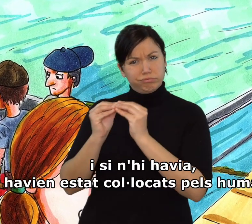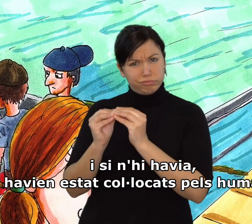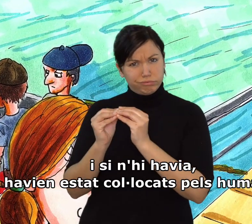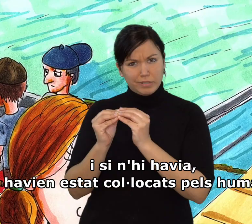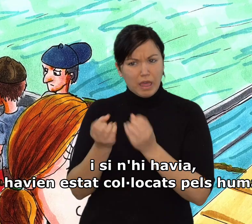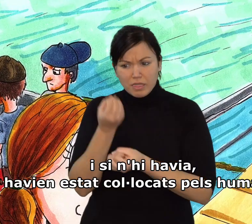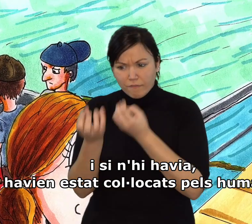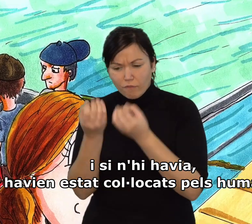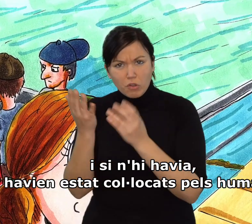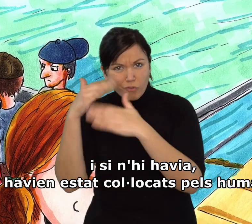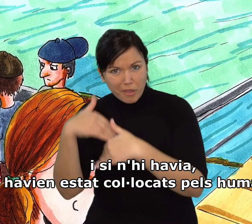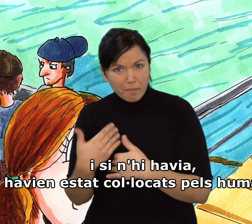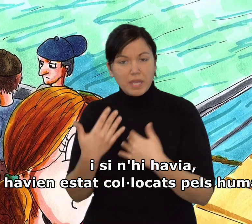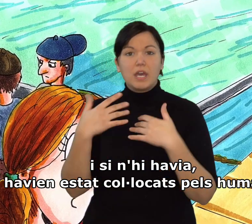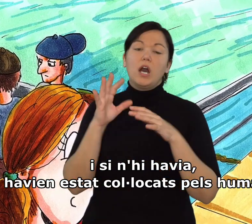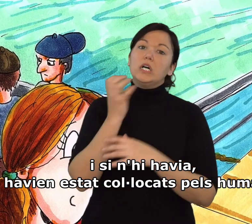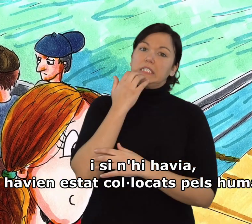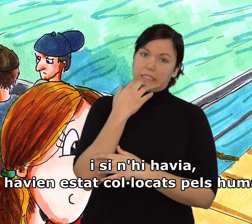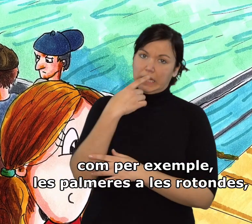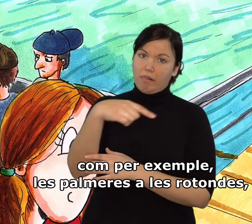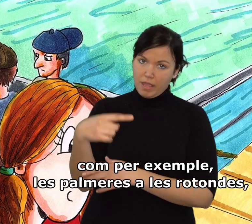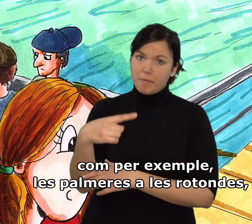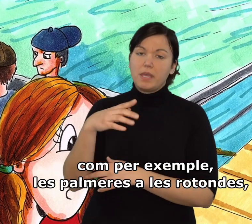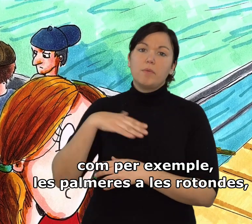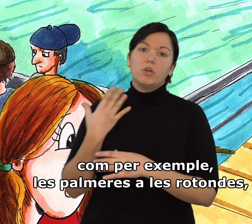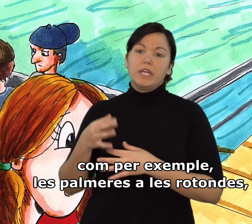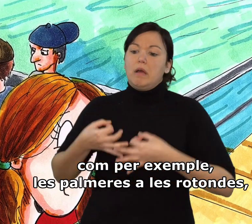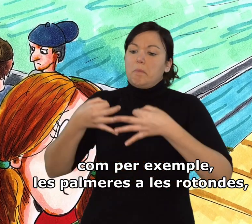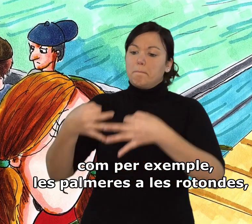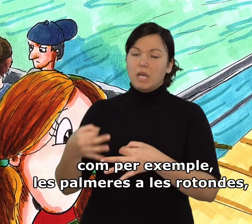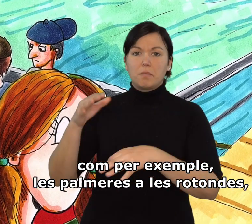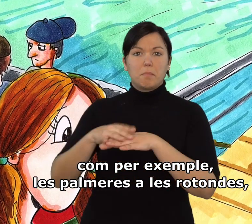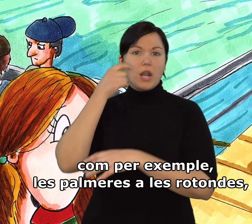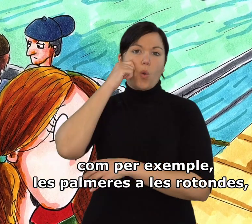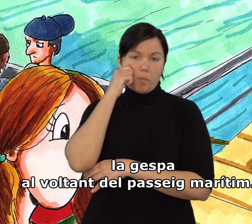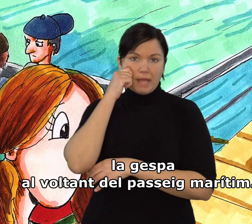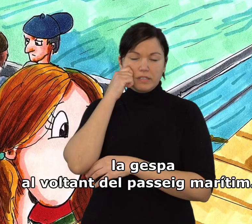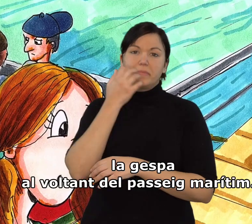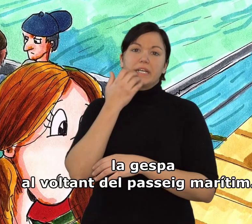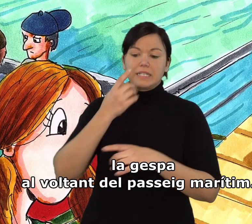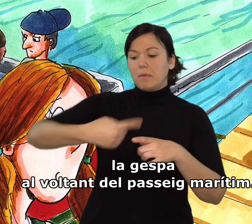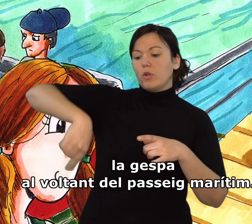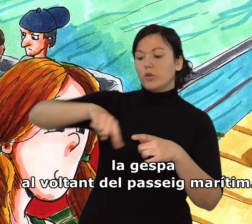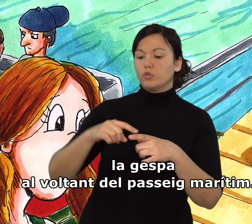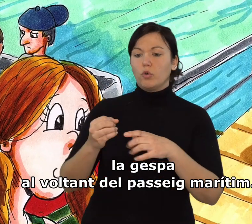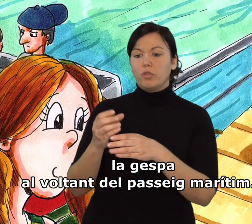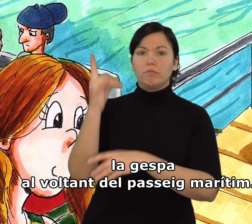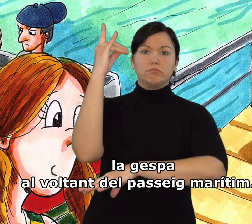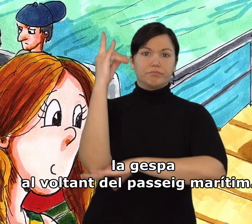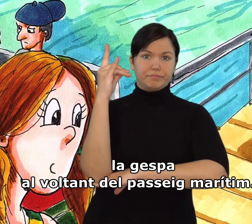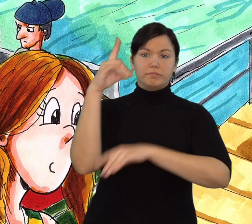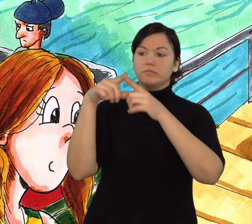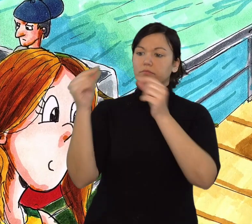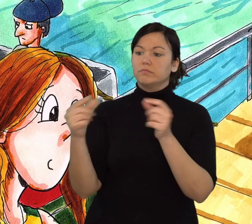i, si n'hi havia, havien estat col·locats pels humans, com per exemple les palmeres a les rotondes, la gespa al voltant del passeig